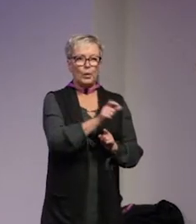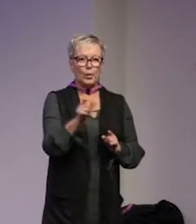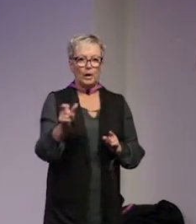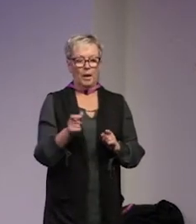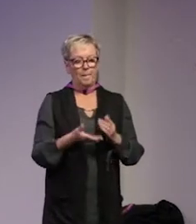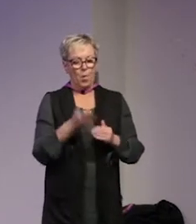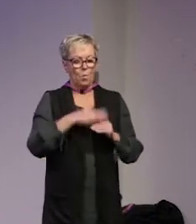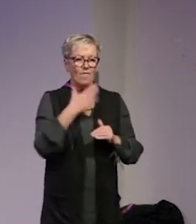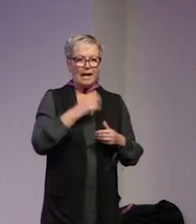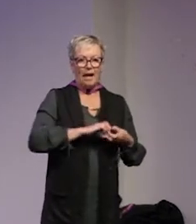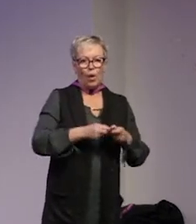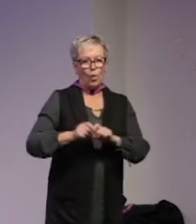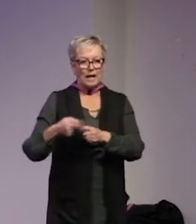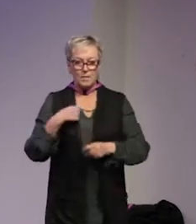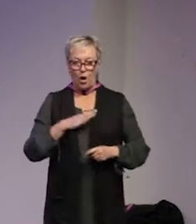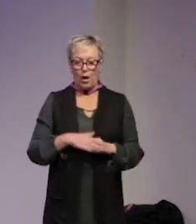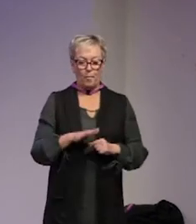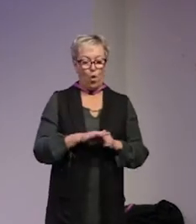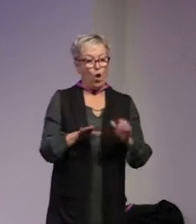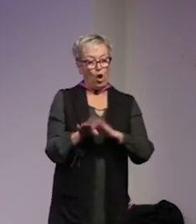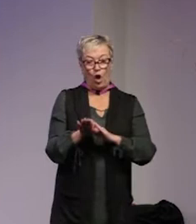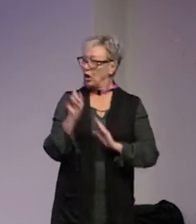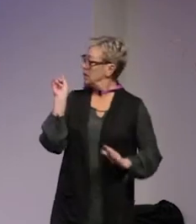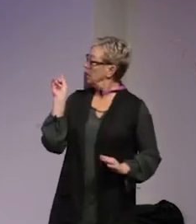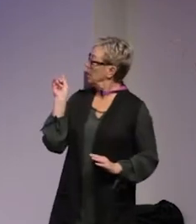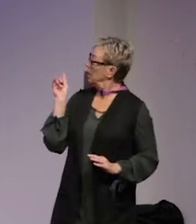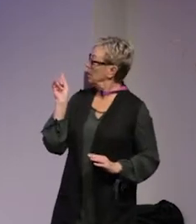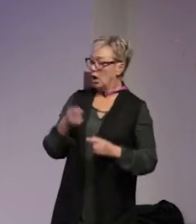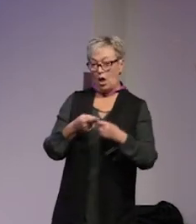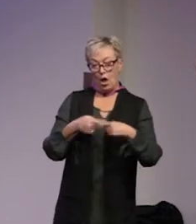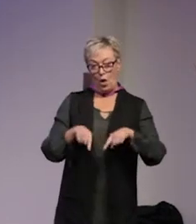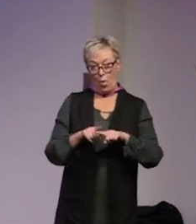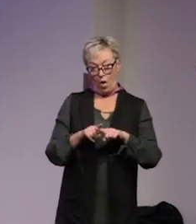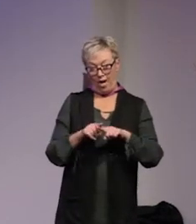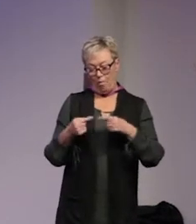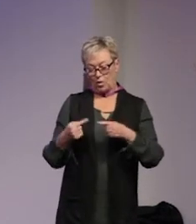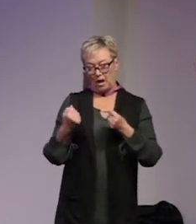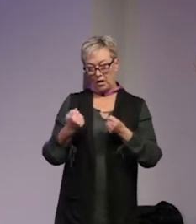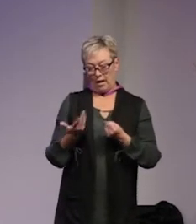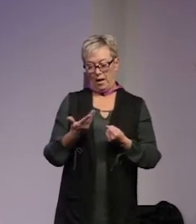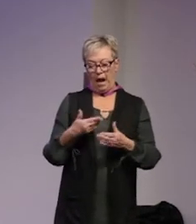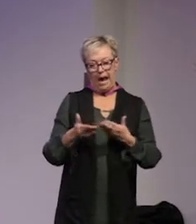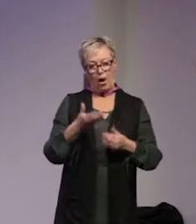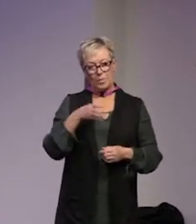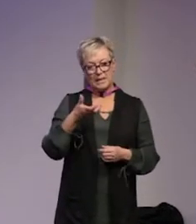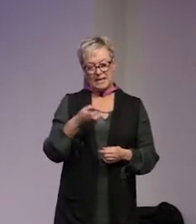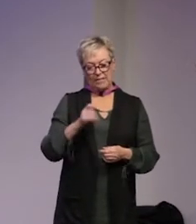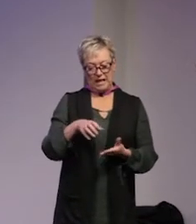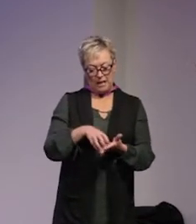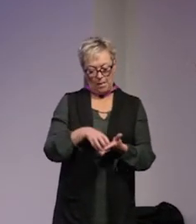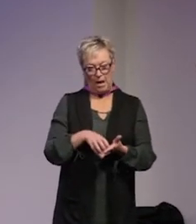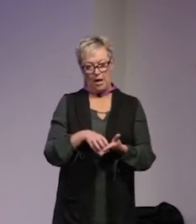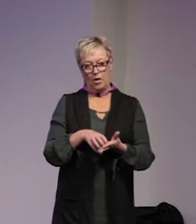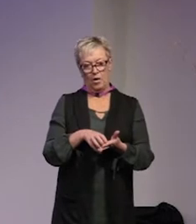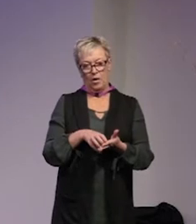kontext vi har så på höger sida så ser ni dels den lokala resiliensen som handlar om civilsamhället och lokala